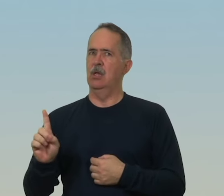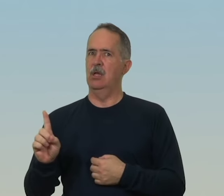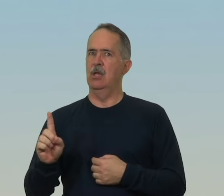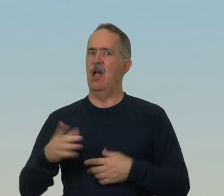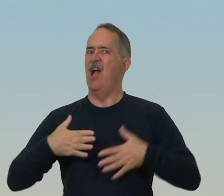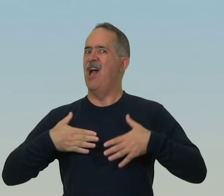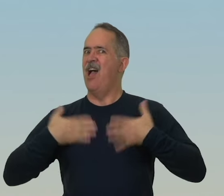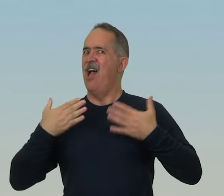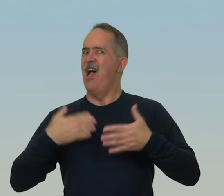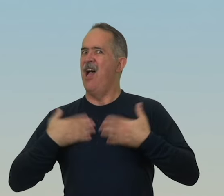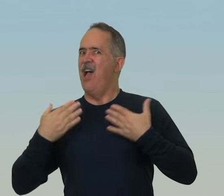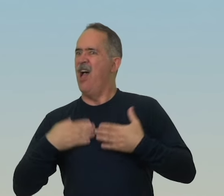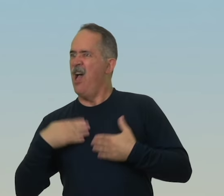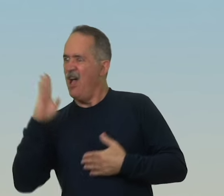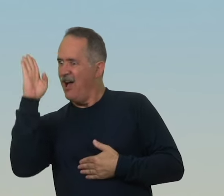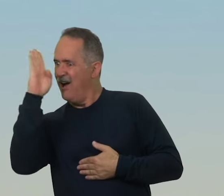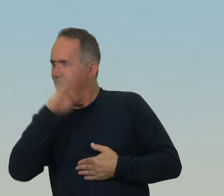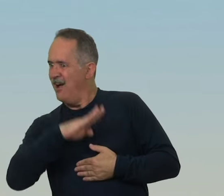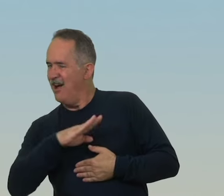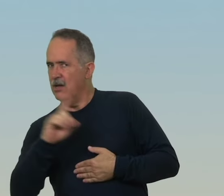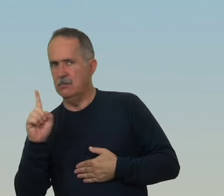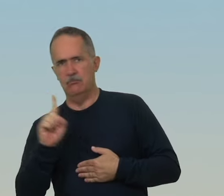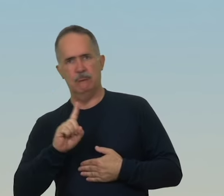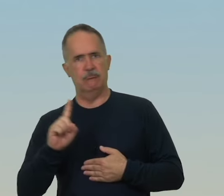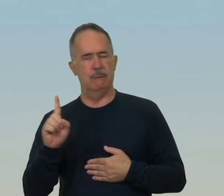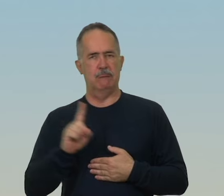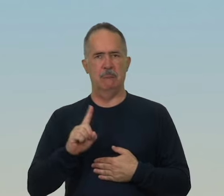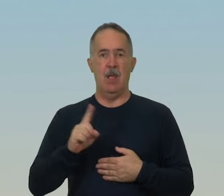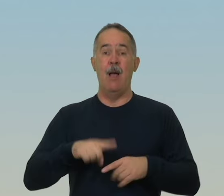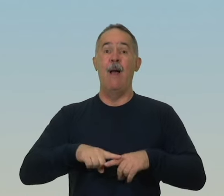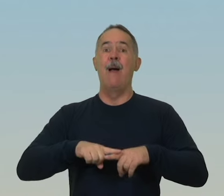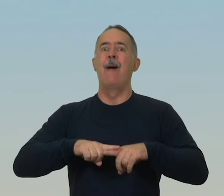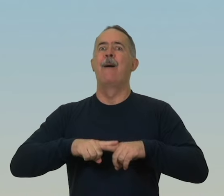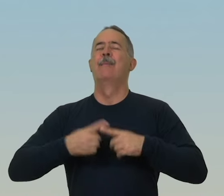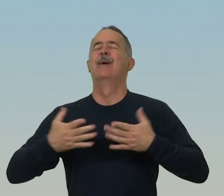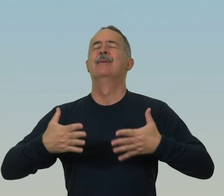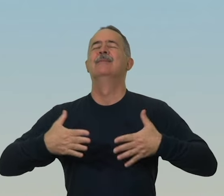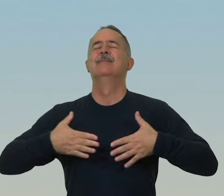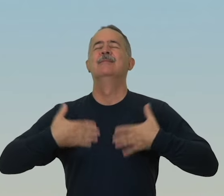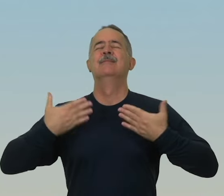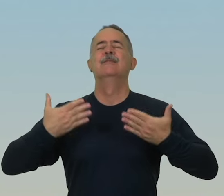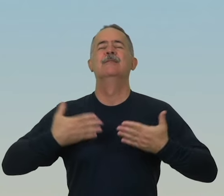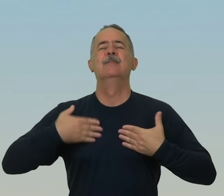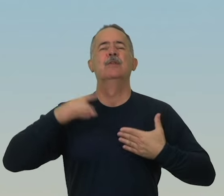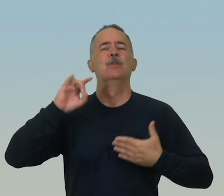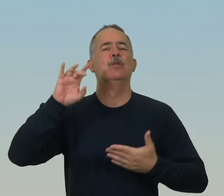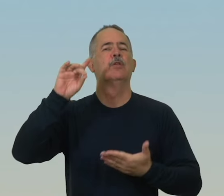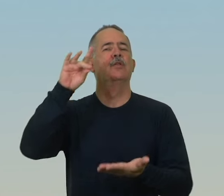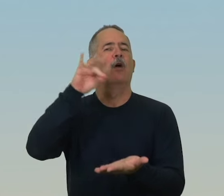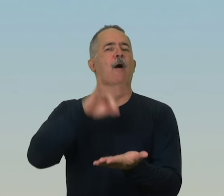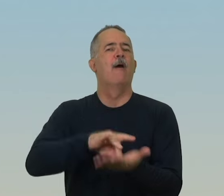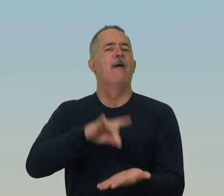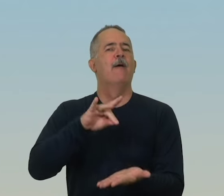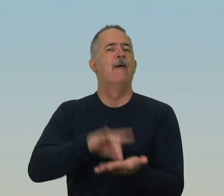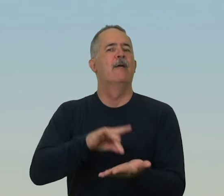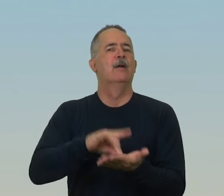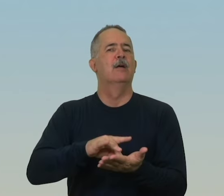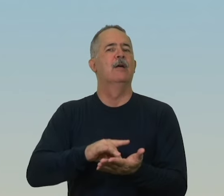se alegra com a iniquidade, mas se regozija com a verdade. A suporta tudo,